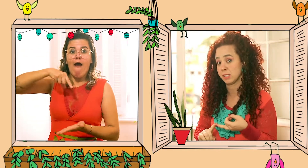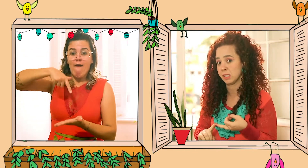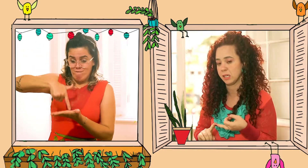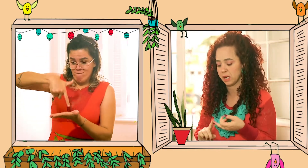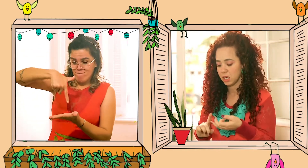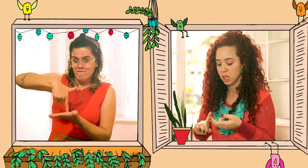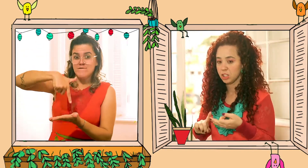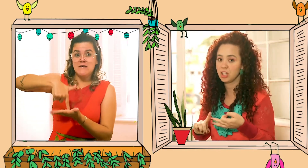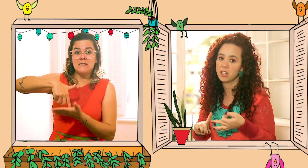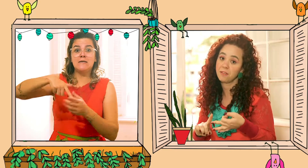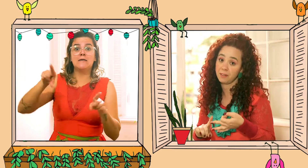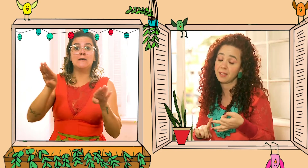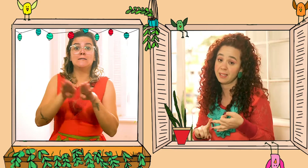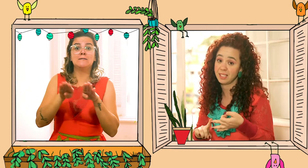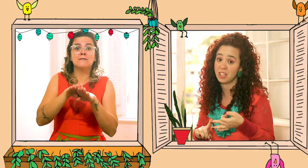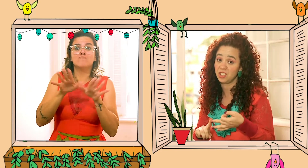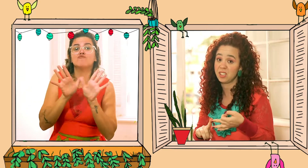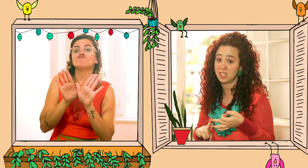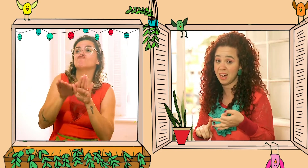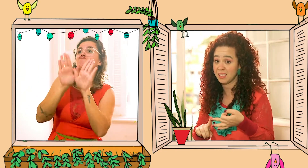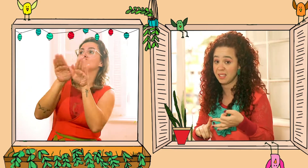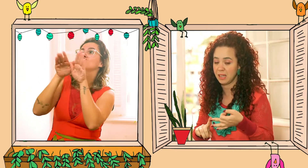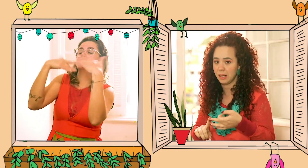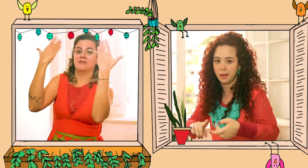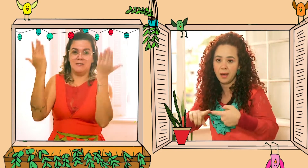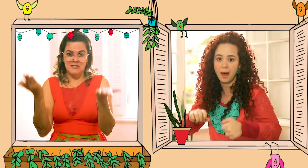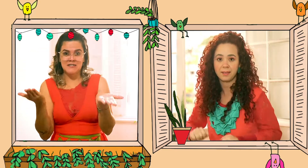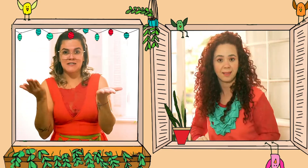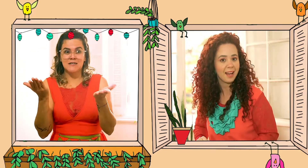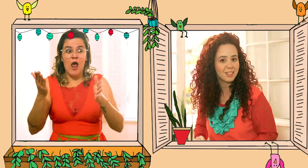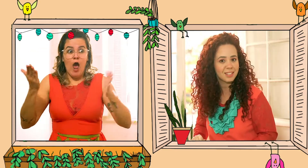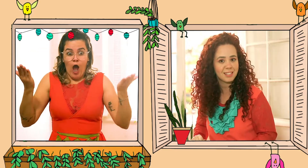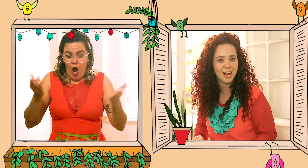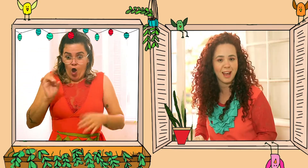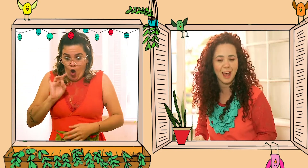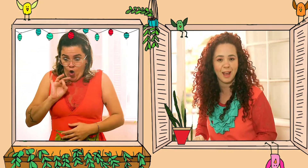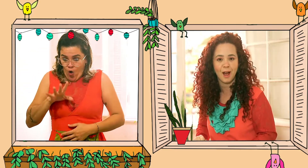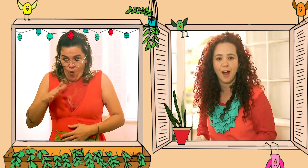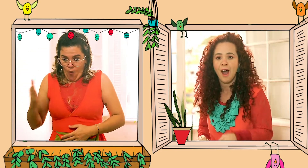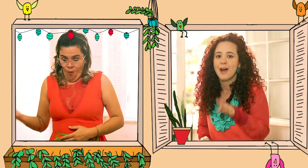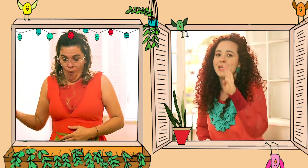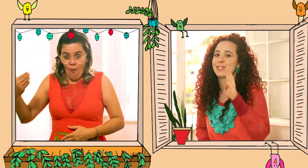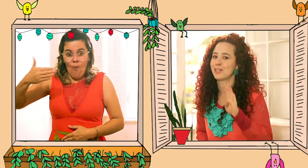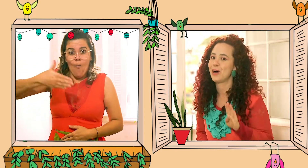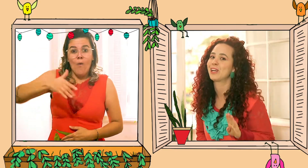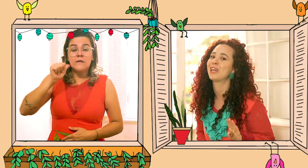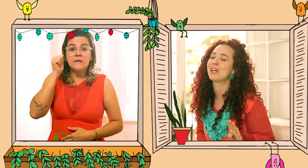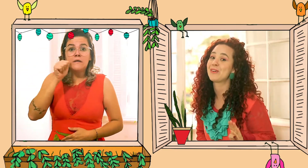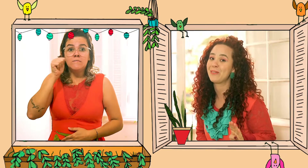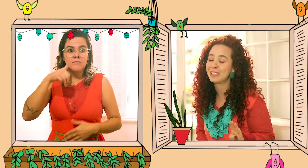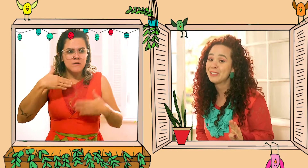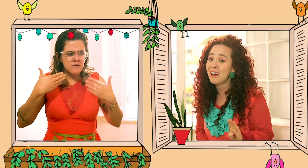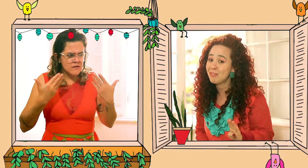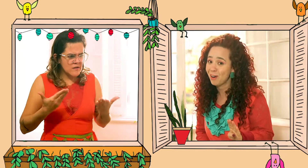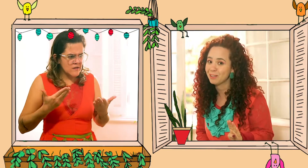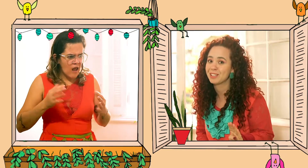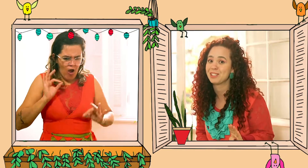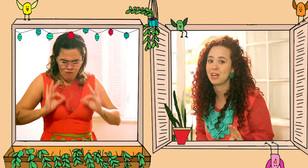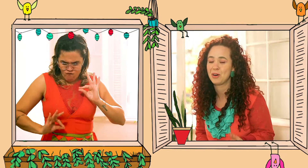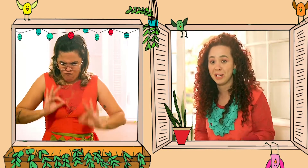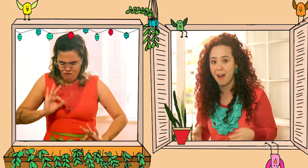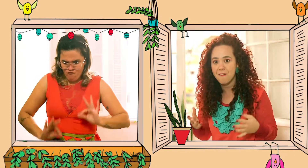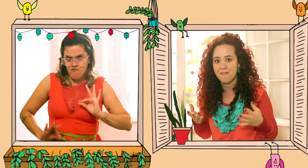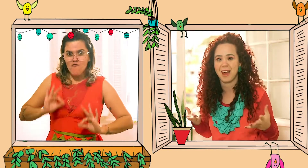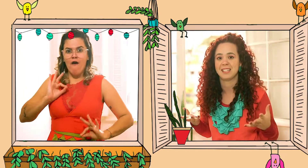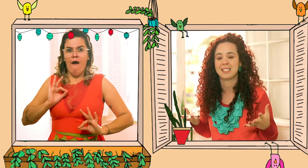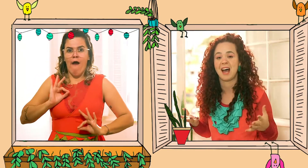florzinha, tinha fantasia de saci e até de sereia. Só que quando a Fauna